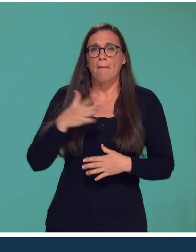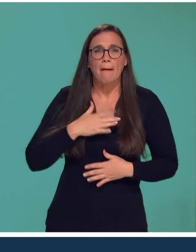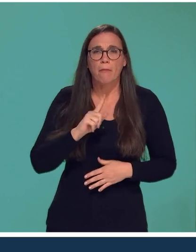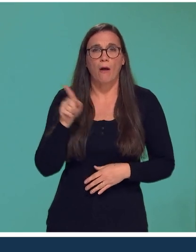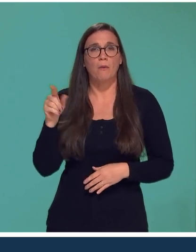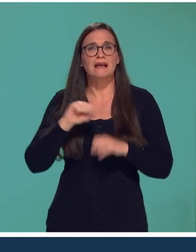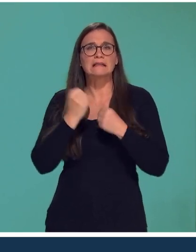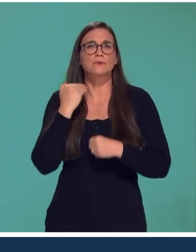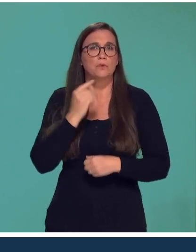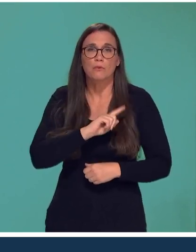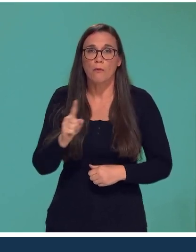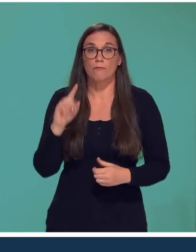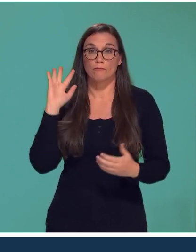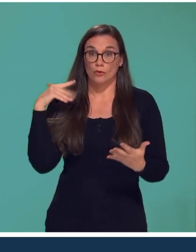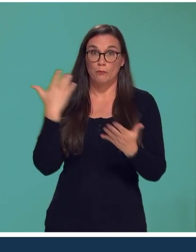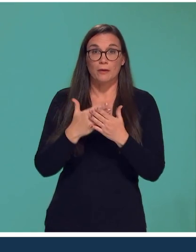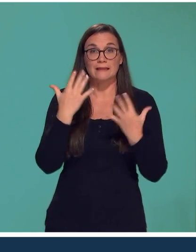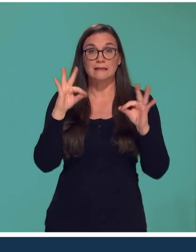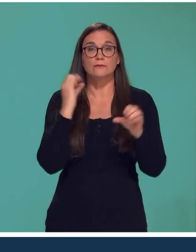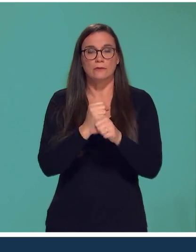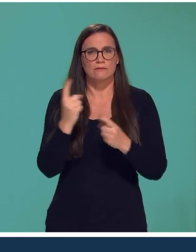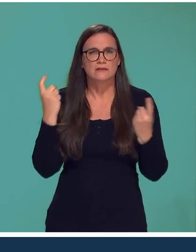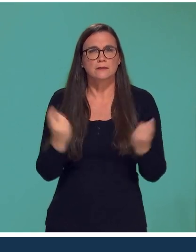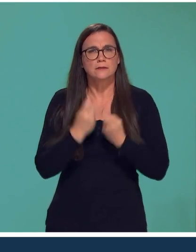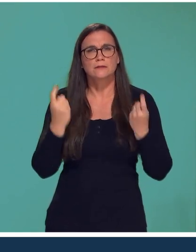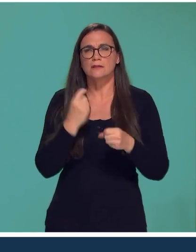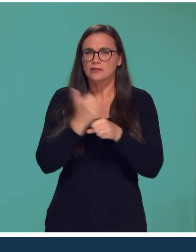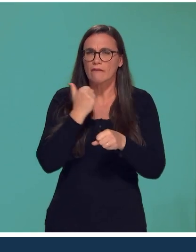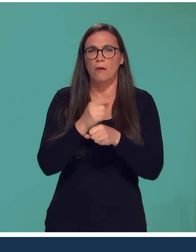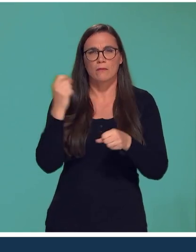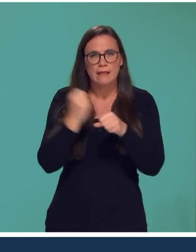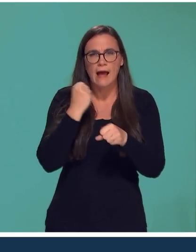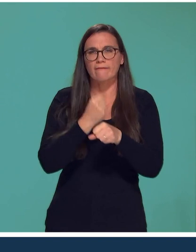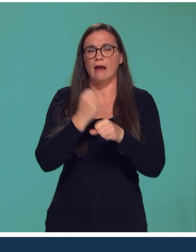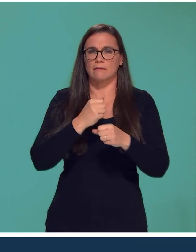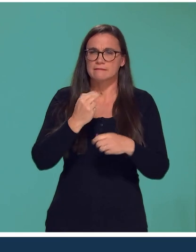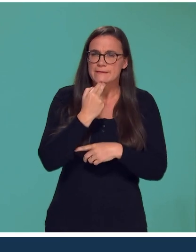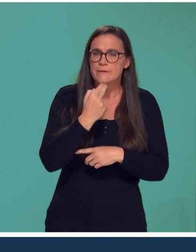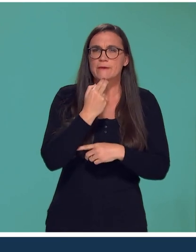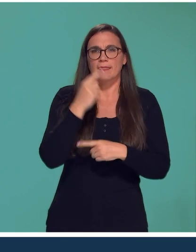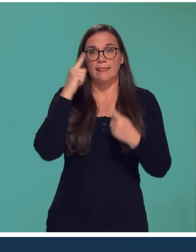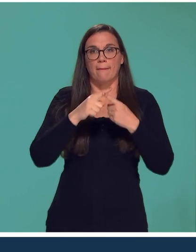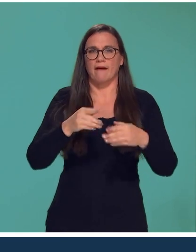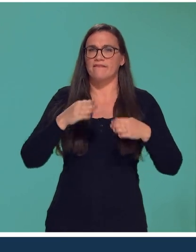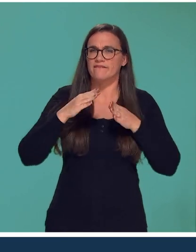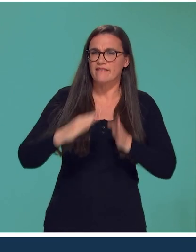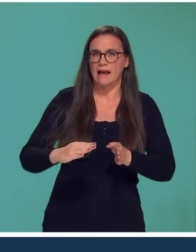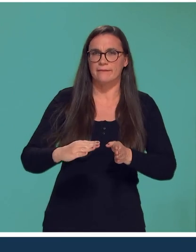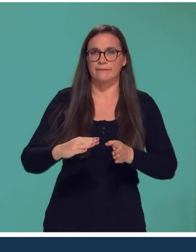si Sylvain n'a pas froid aux yeux, il n'est pas qu'à ce coup. Depuis 10 ans, à chaque entraînement, il travaille pour parfaire ses freinages.